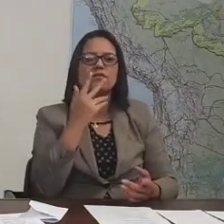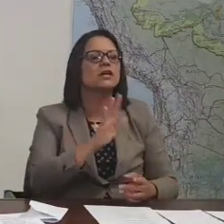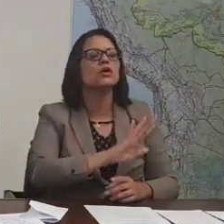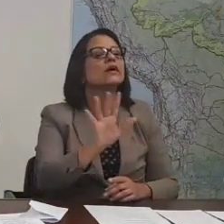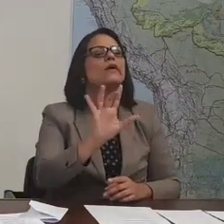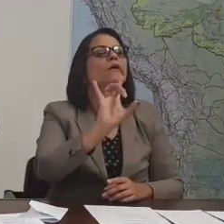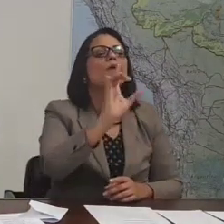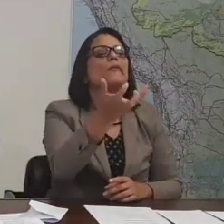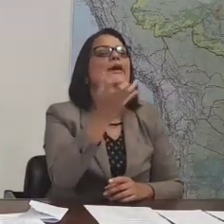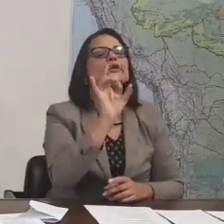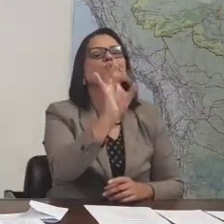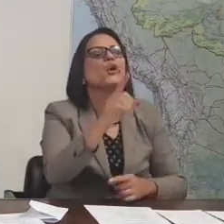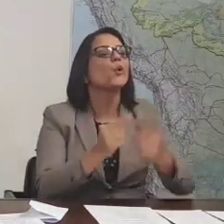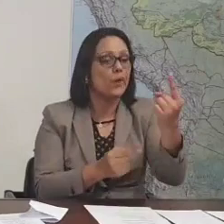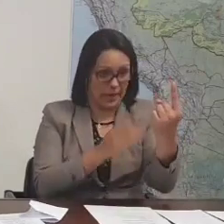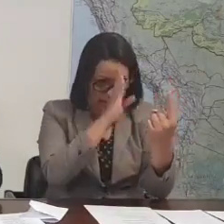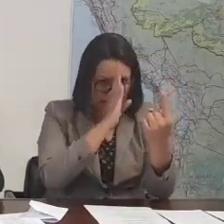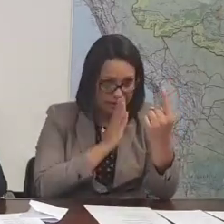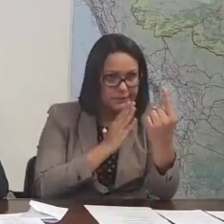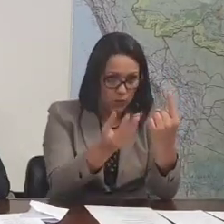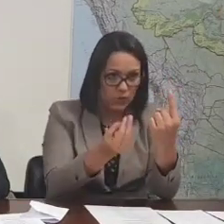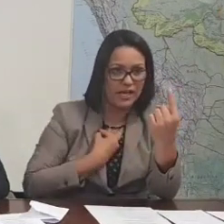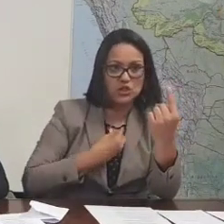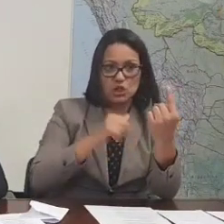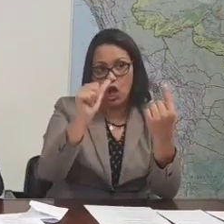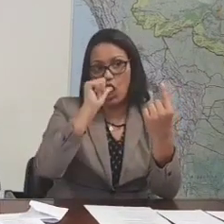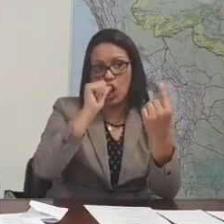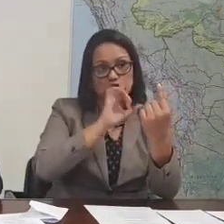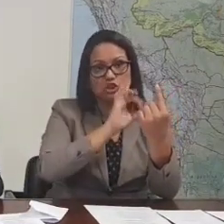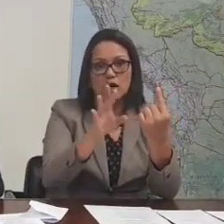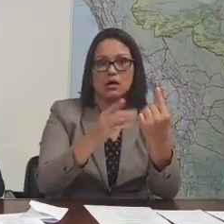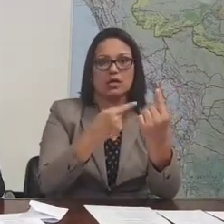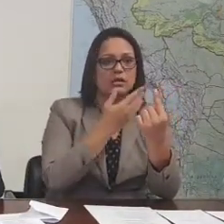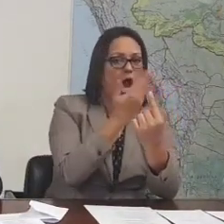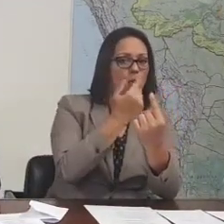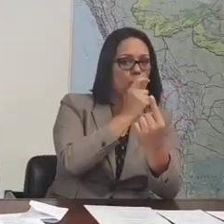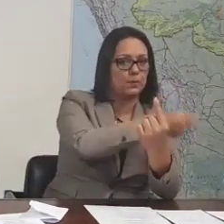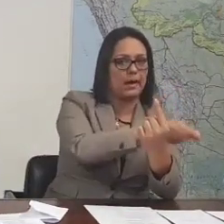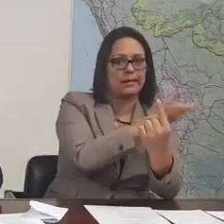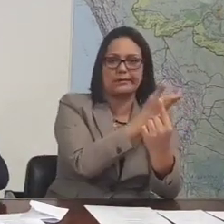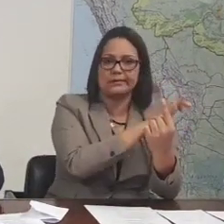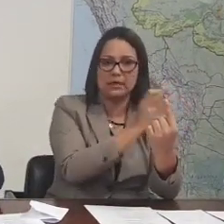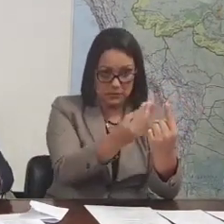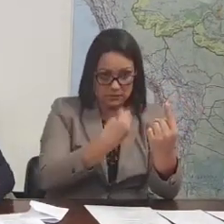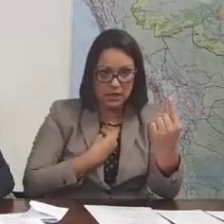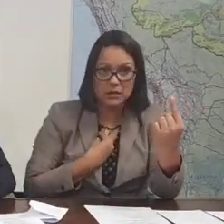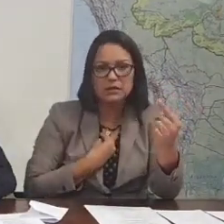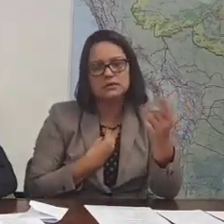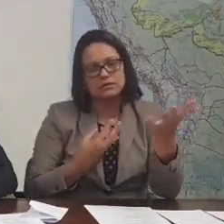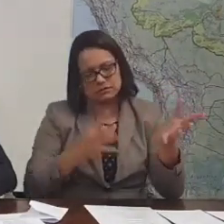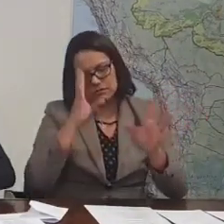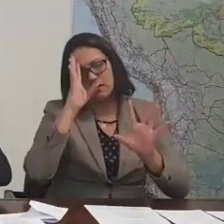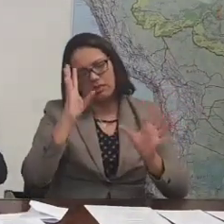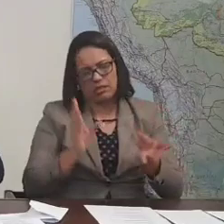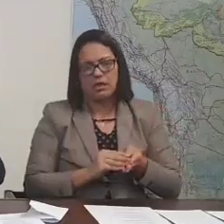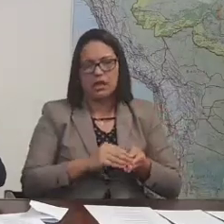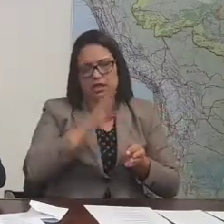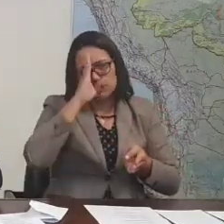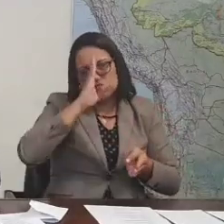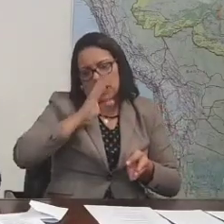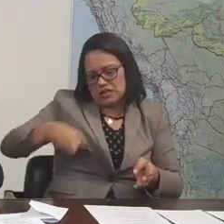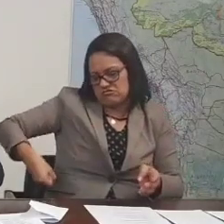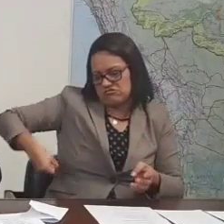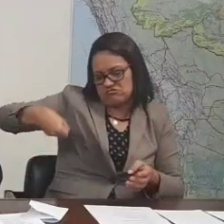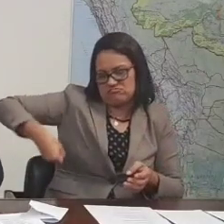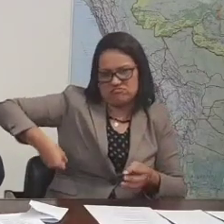o refrigerante. Grátis, isso não acontece. Então, de qualquer maneira, está incluído no preço final